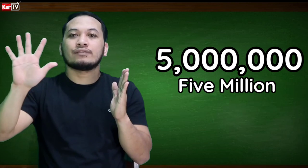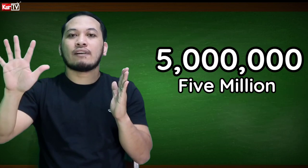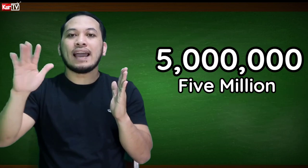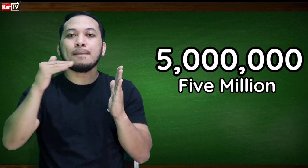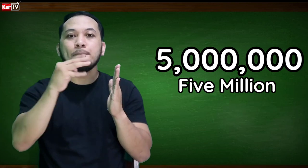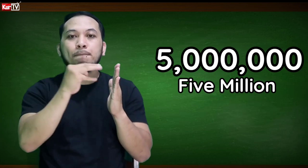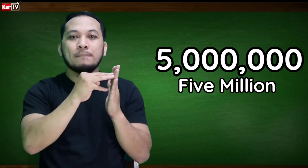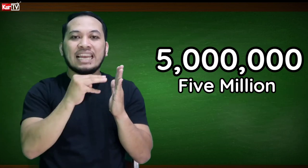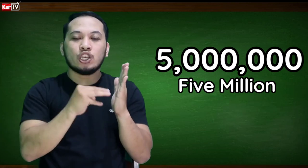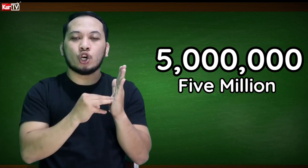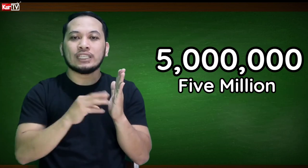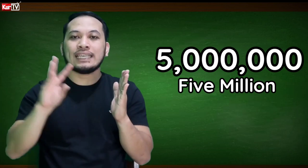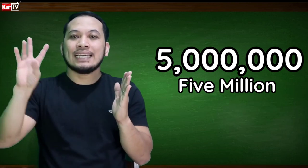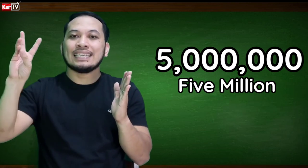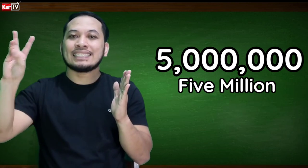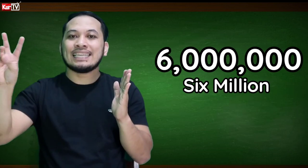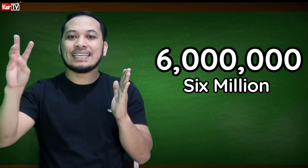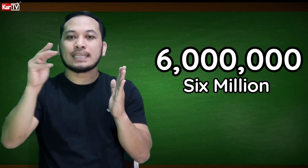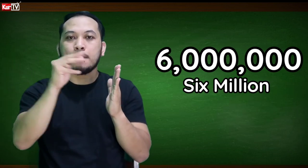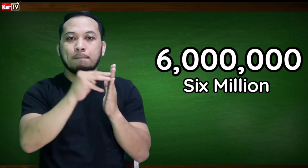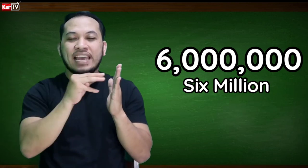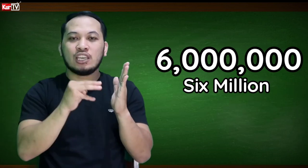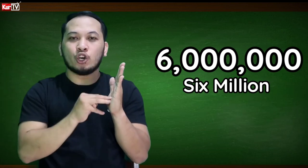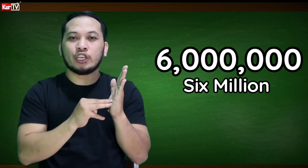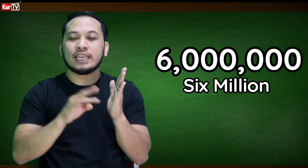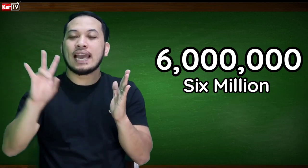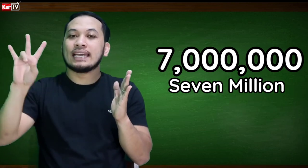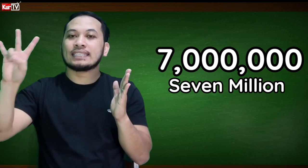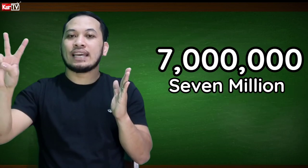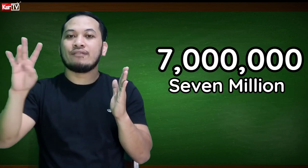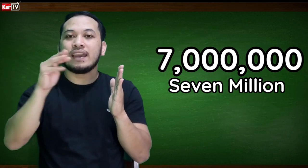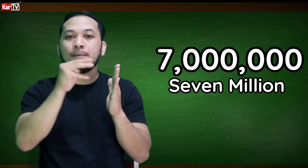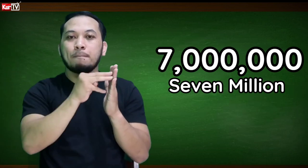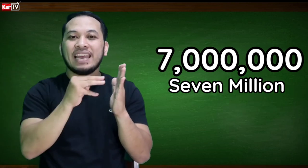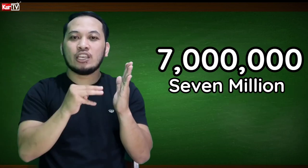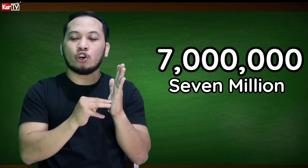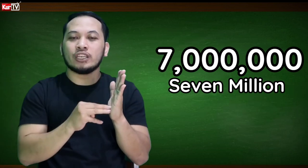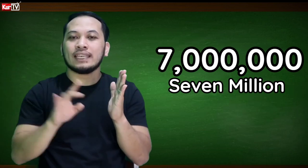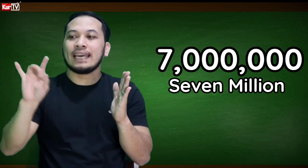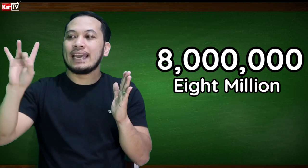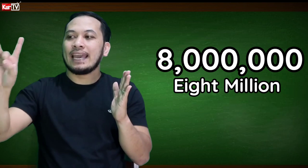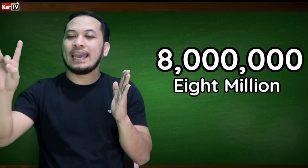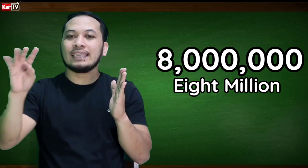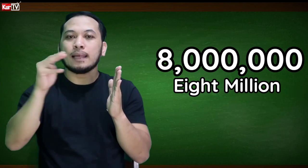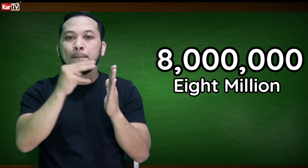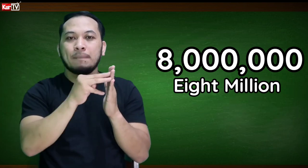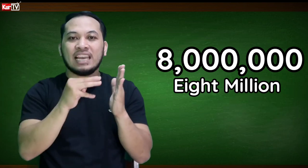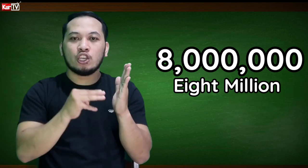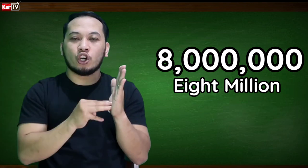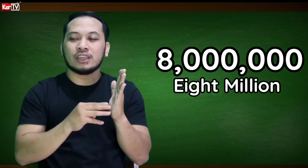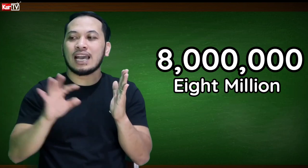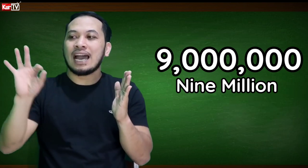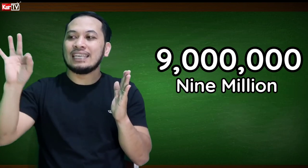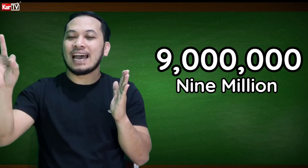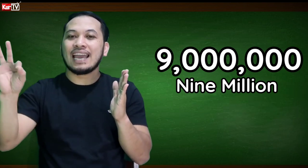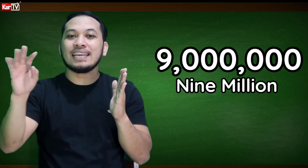5,000,000, 6,000,000, 7,000,000, 8,000,000, 9